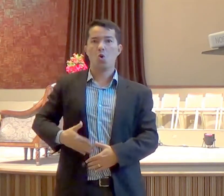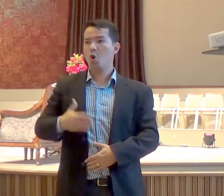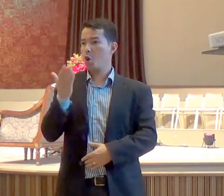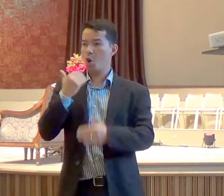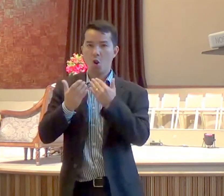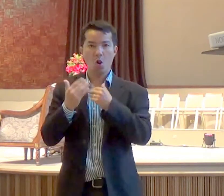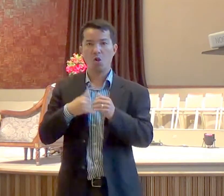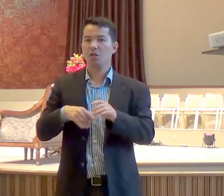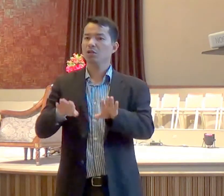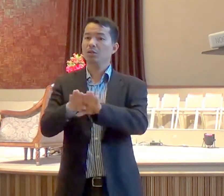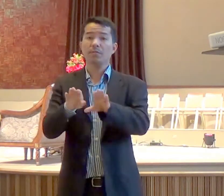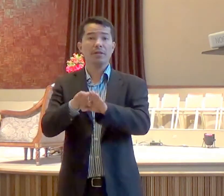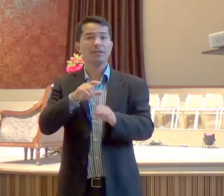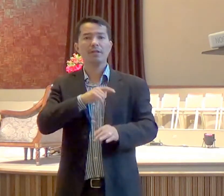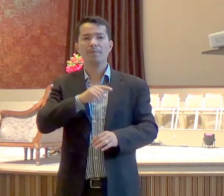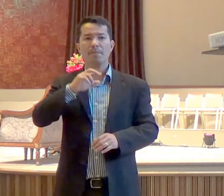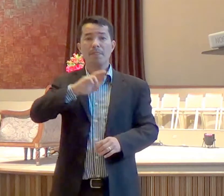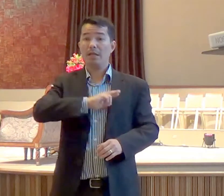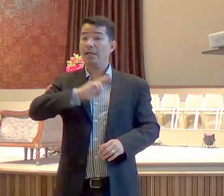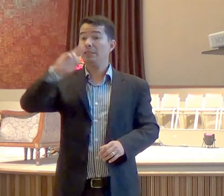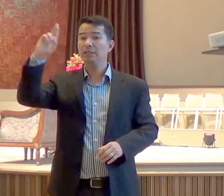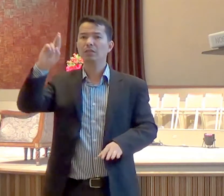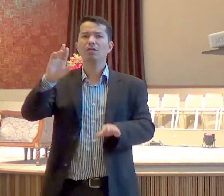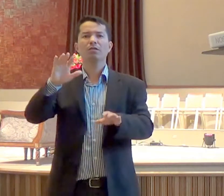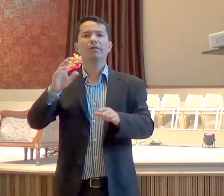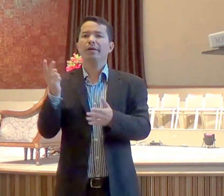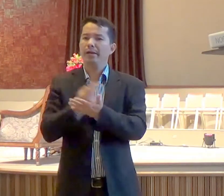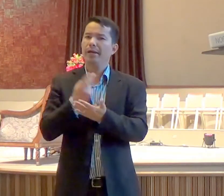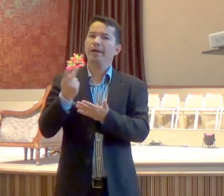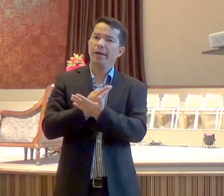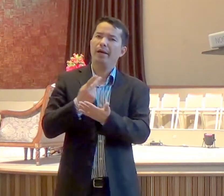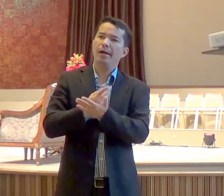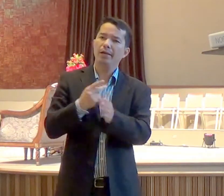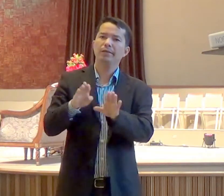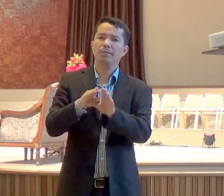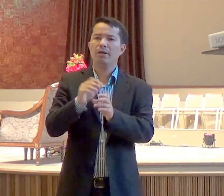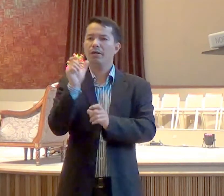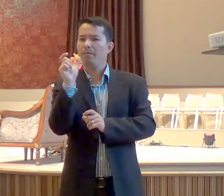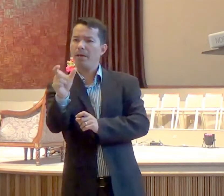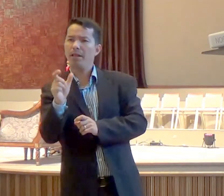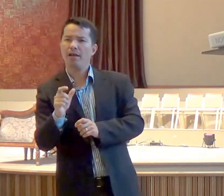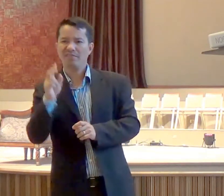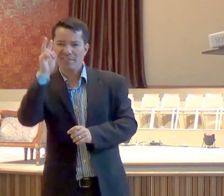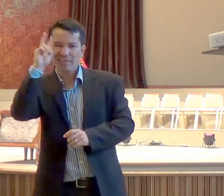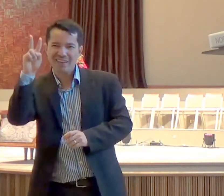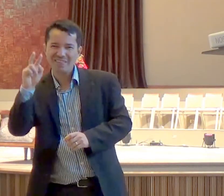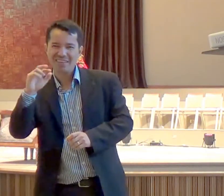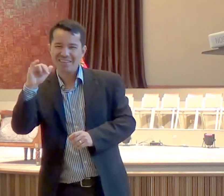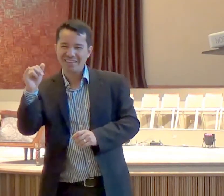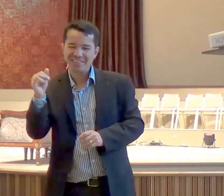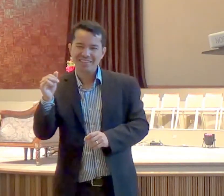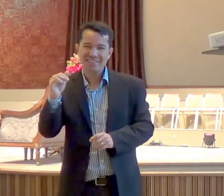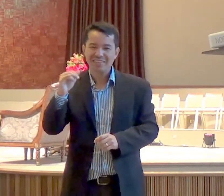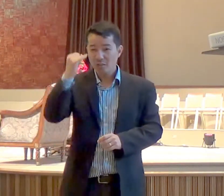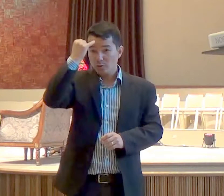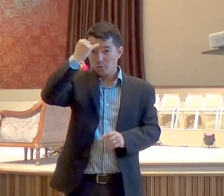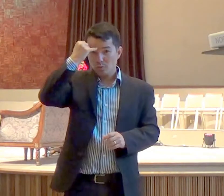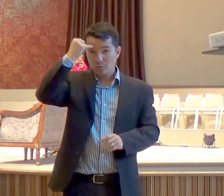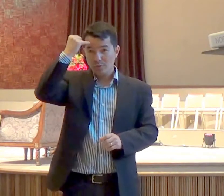os religiosos, que deveriam dar exemplo, não dão exemplo, nas palavras de Judas, penúltimo livro, do novo